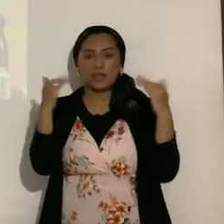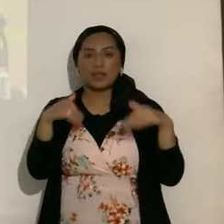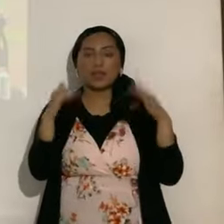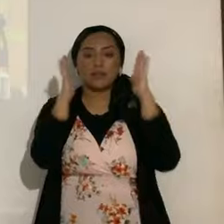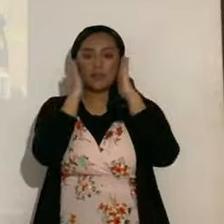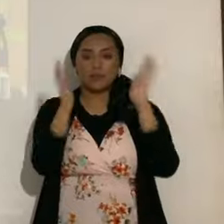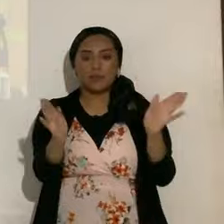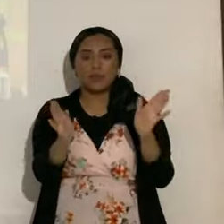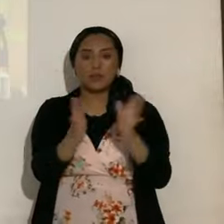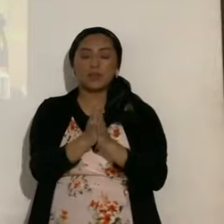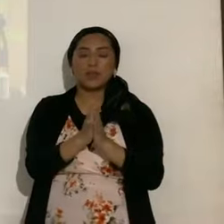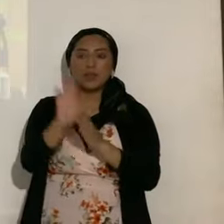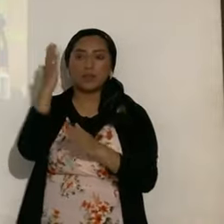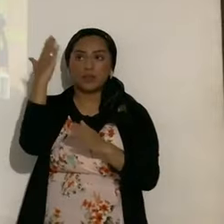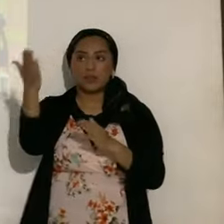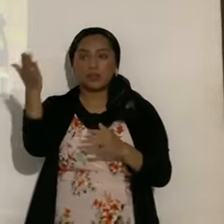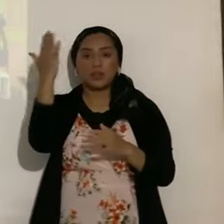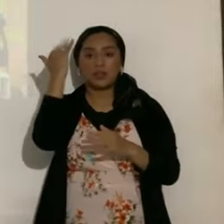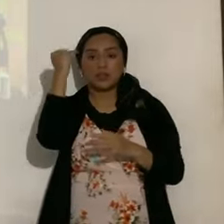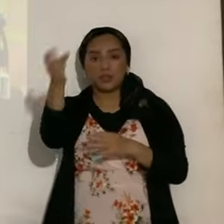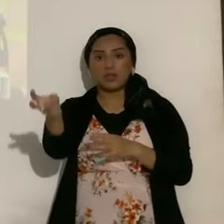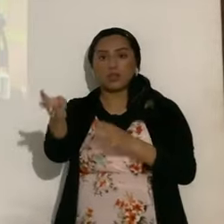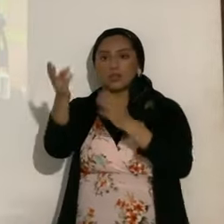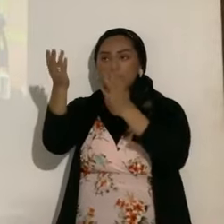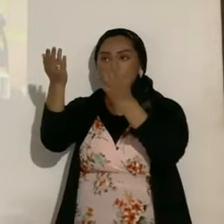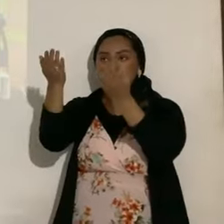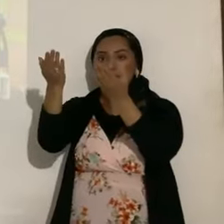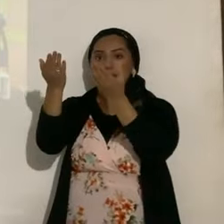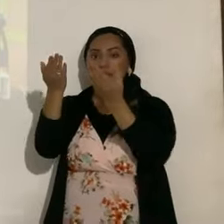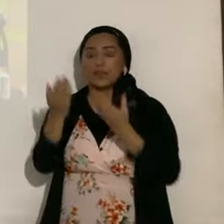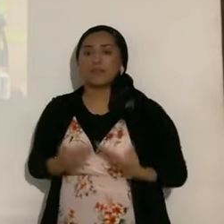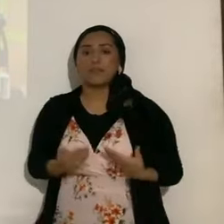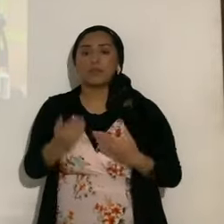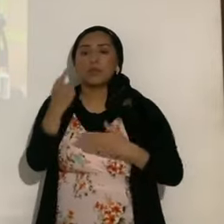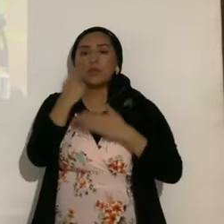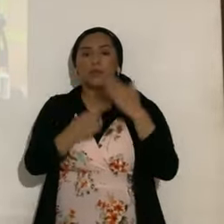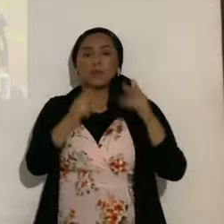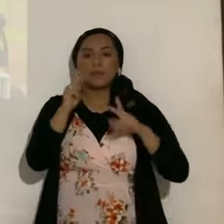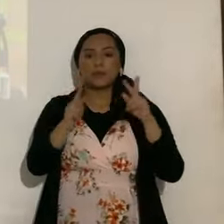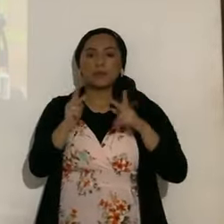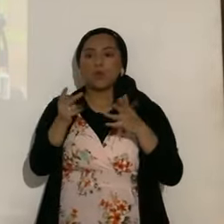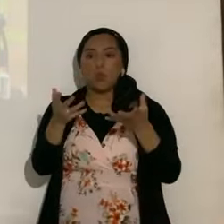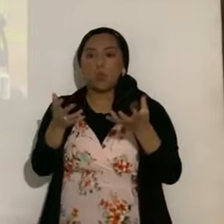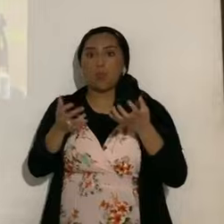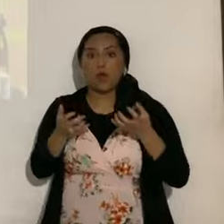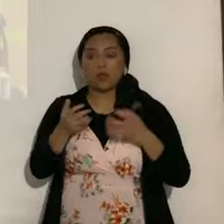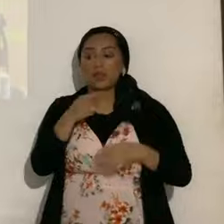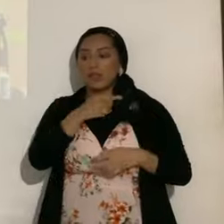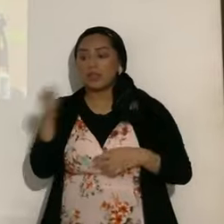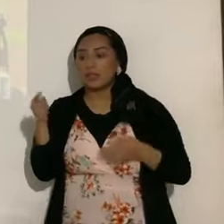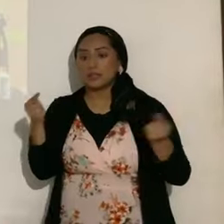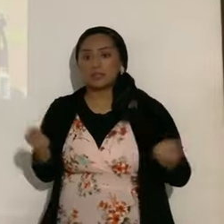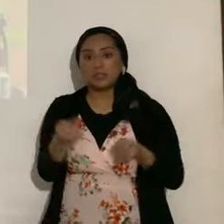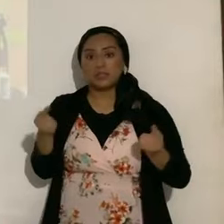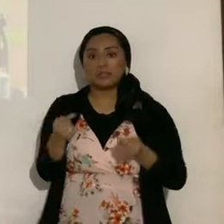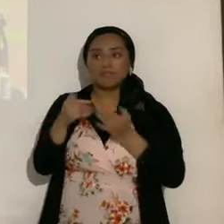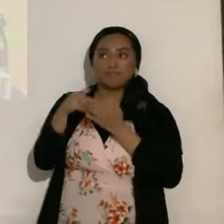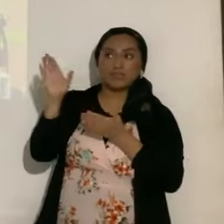tanto, Yahshua da, da, da, que la gente quiere, como peca, y no lo quiere a él, entonces da,